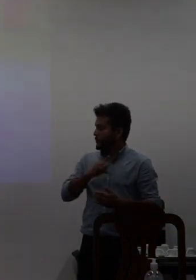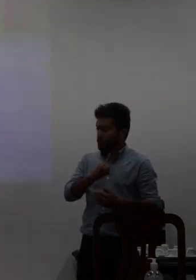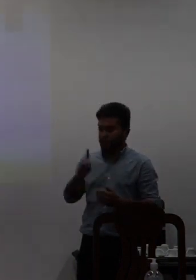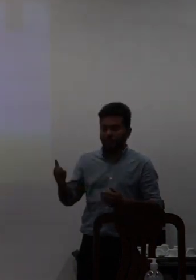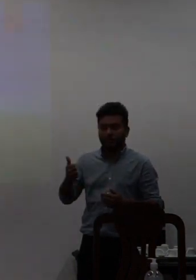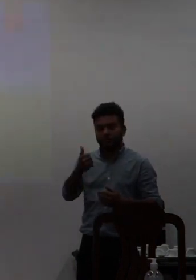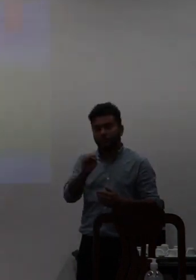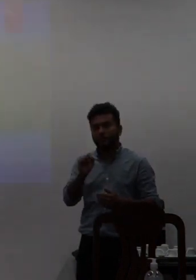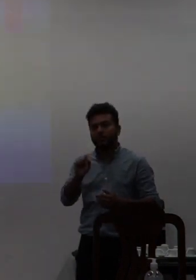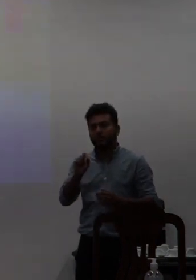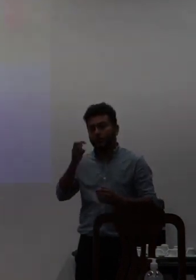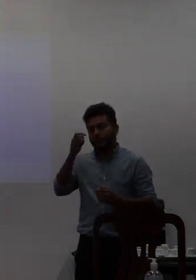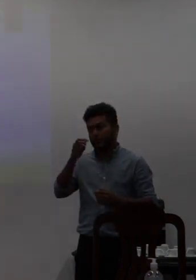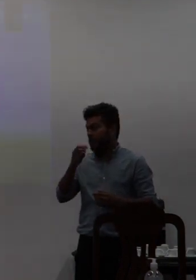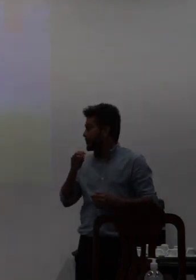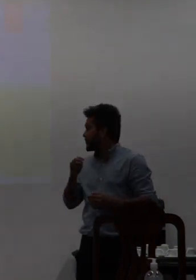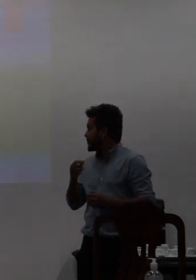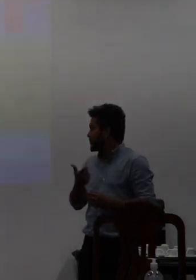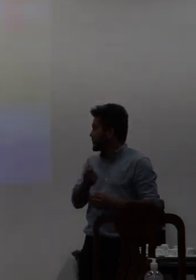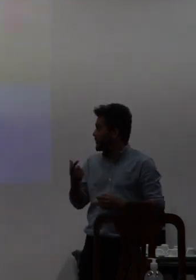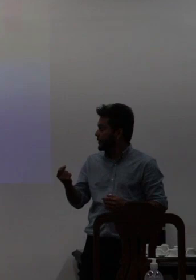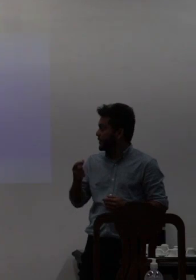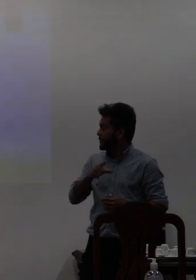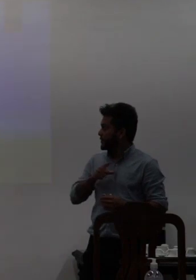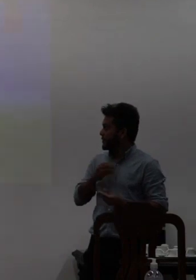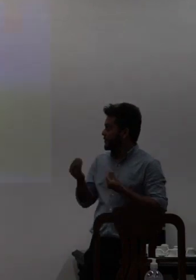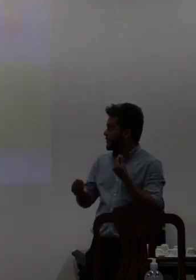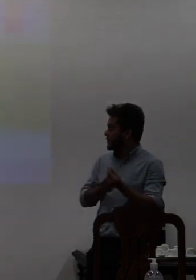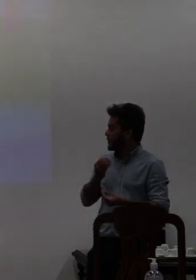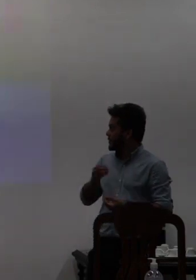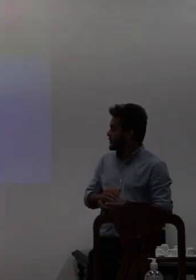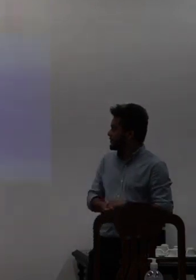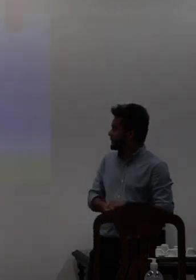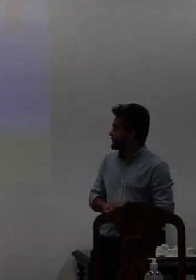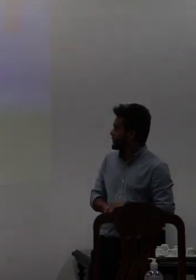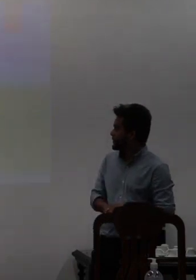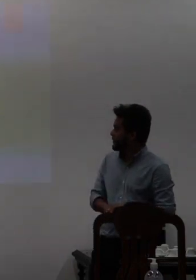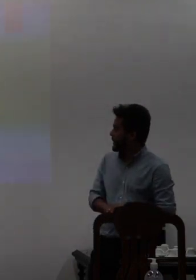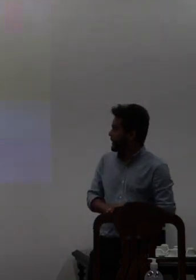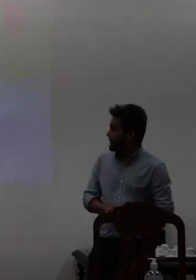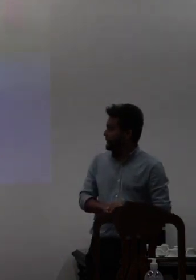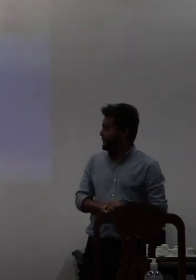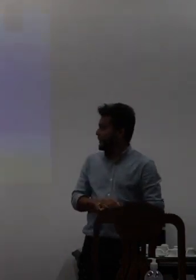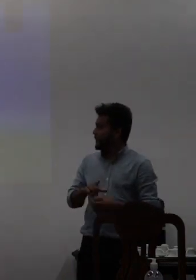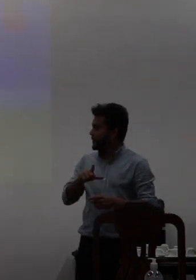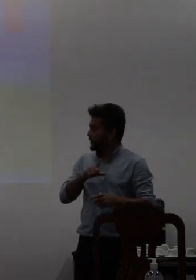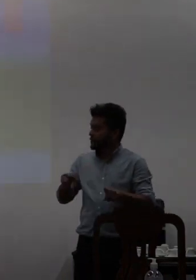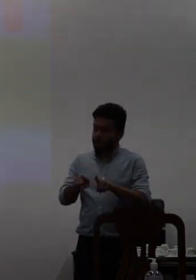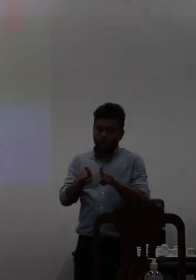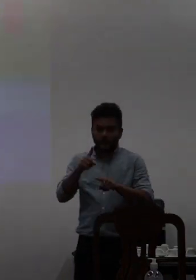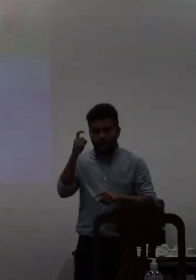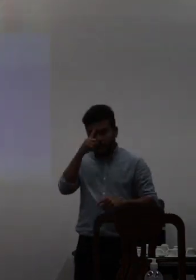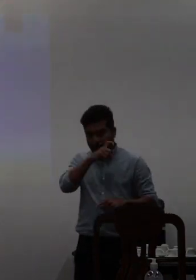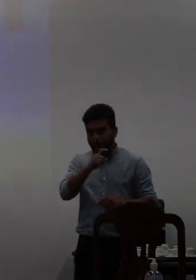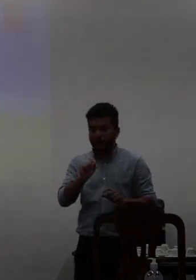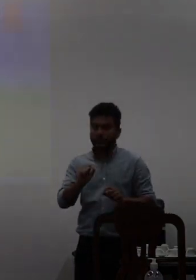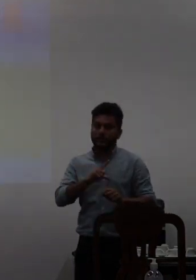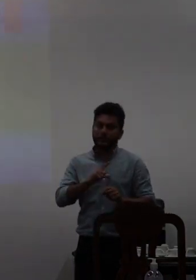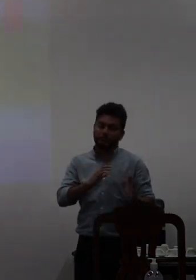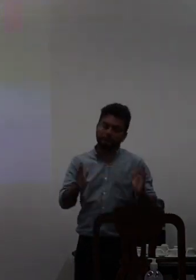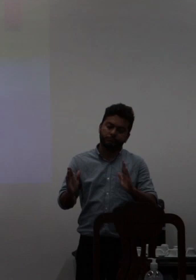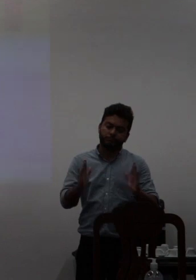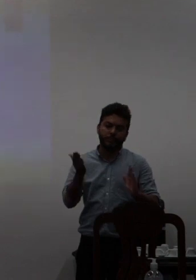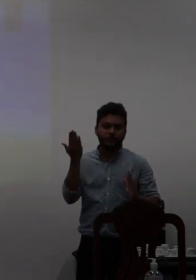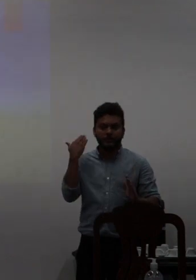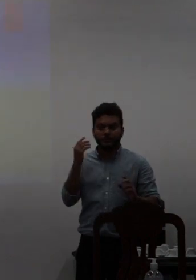normativa do Ministério da Economia e aí como eu disse a dificuldade existia naquele momento a dificuldade